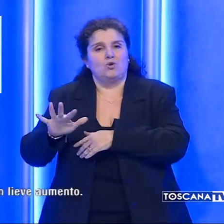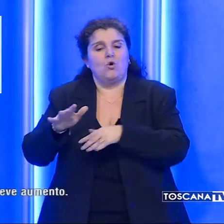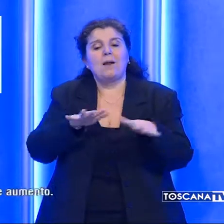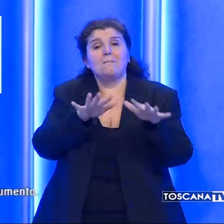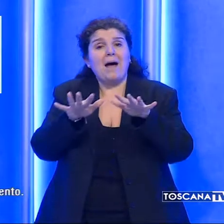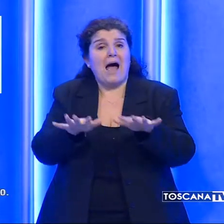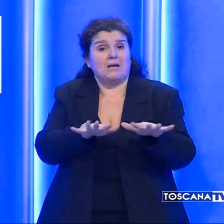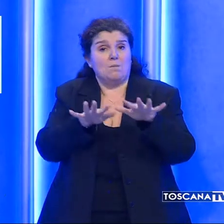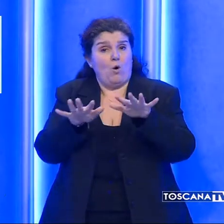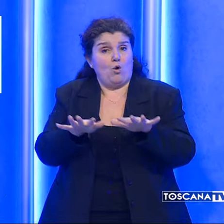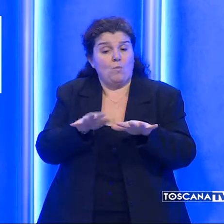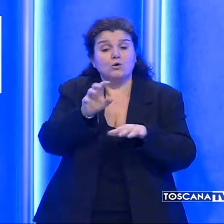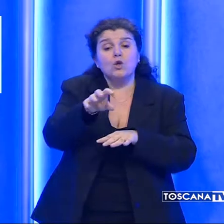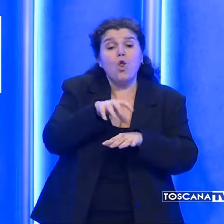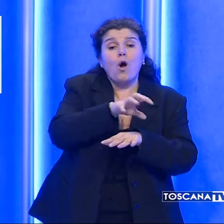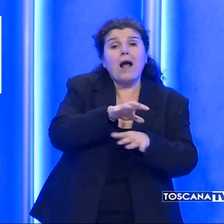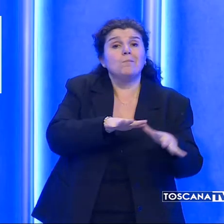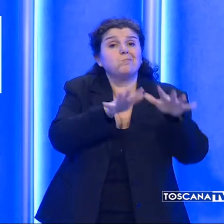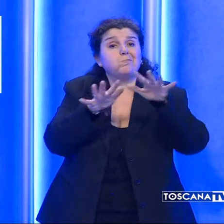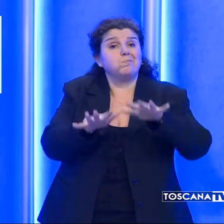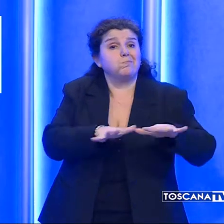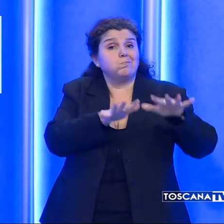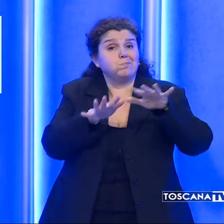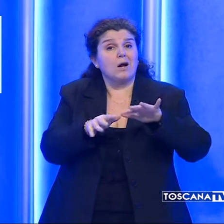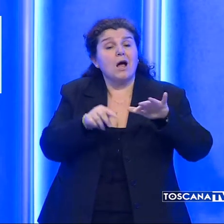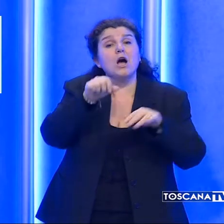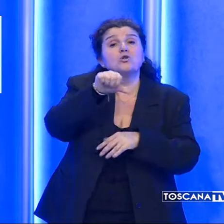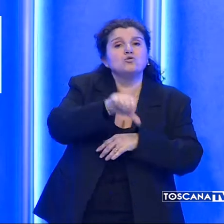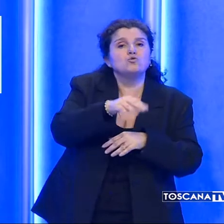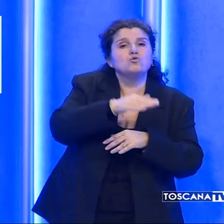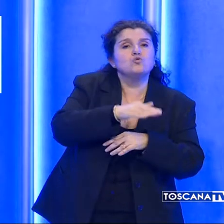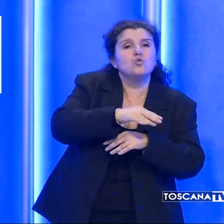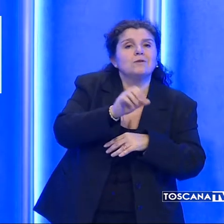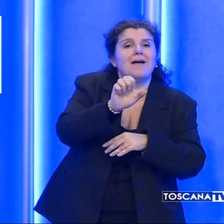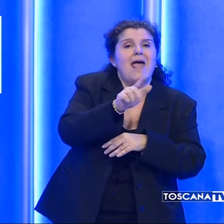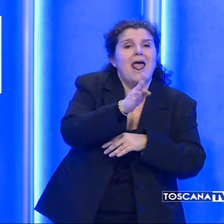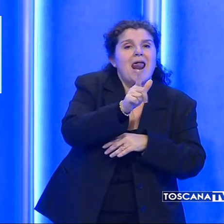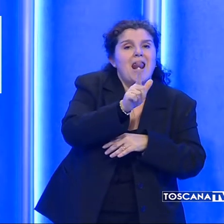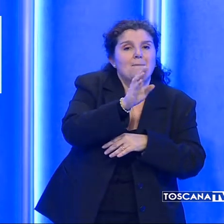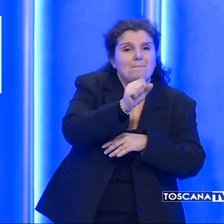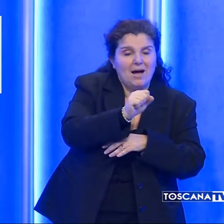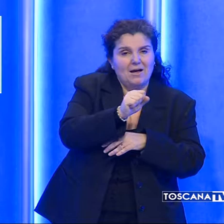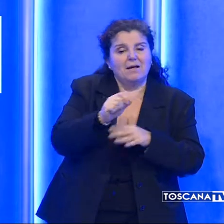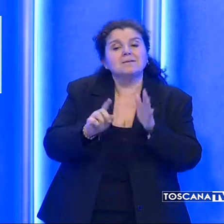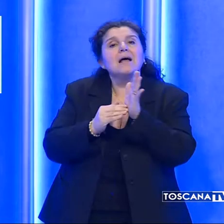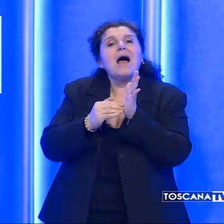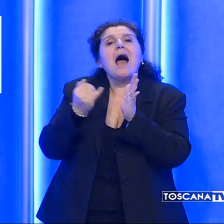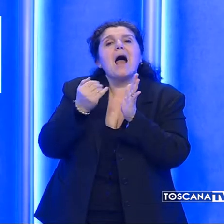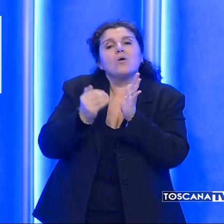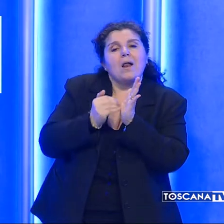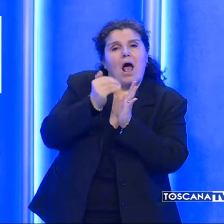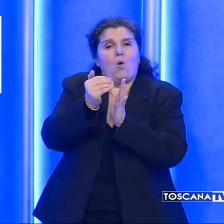Mari poco mossi o localmente mossi a largo a sud dell'elba. Temperature in lieve